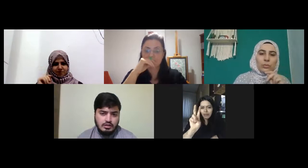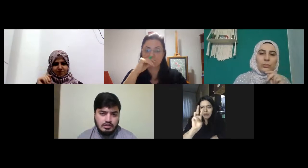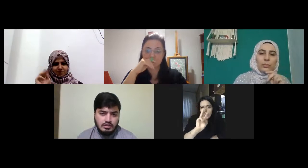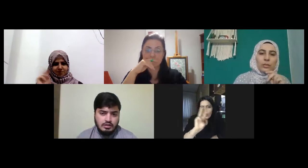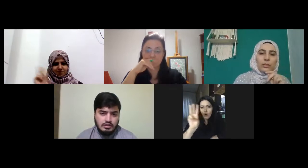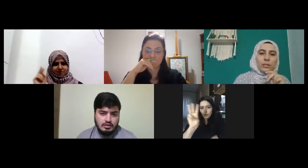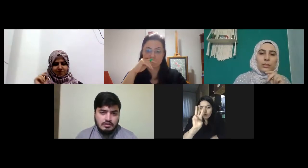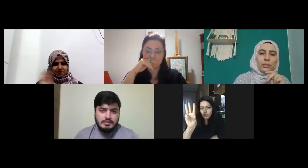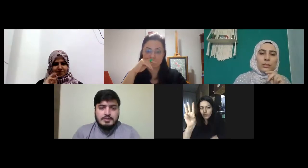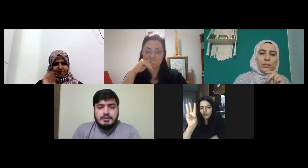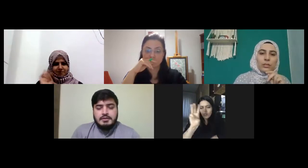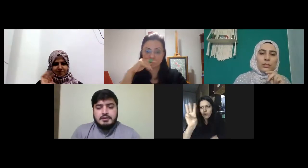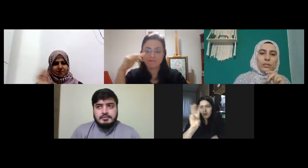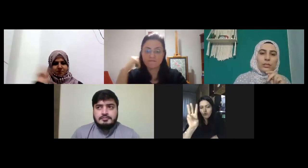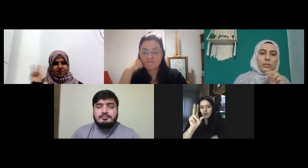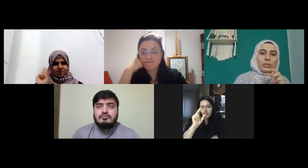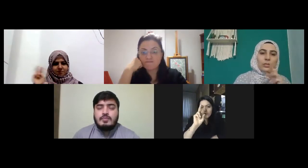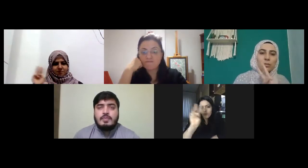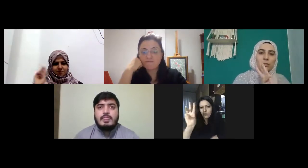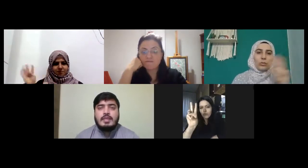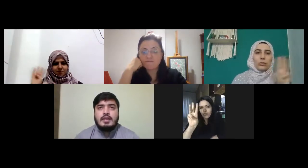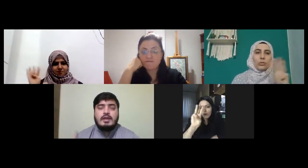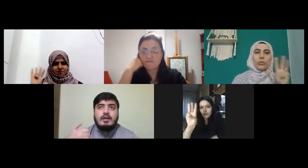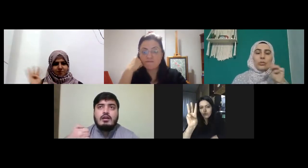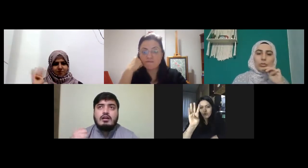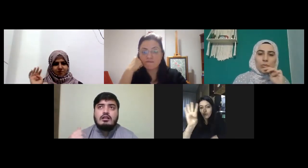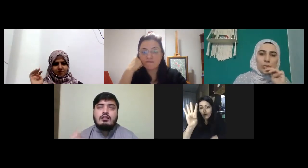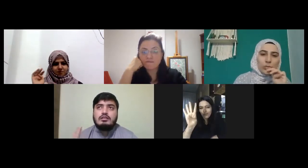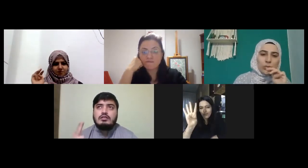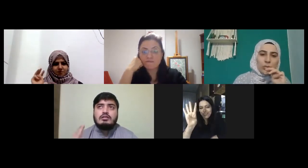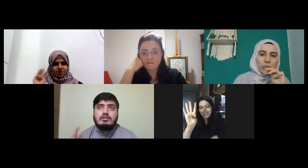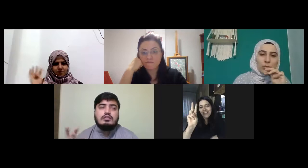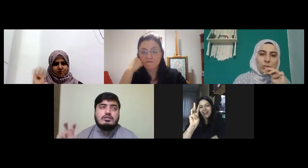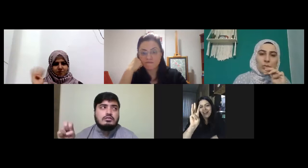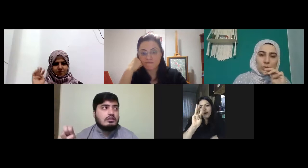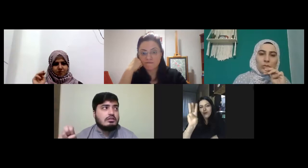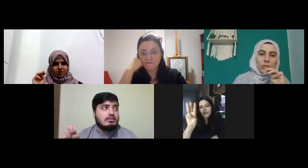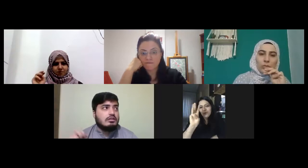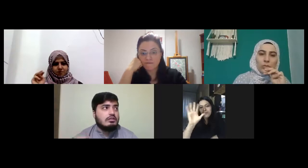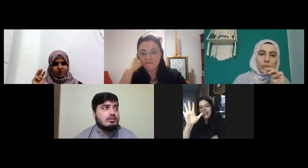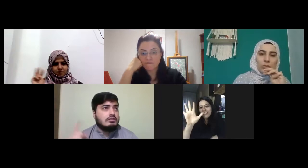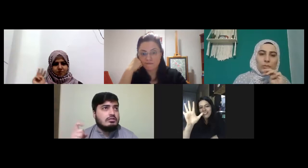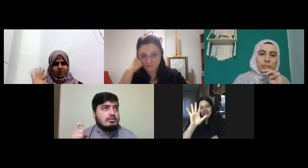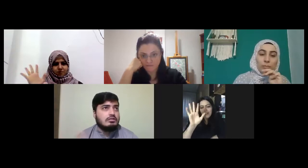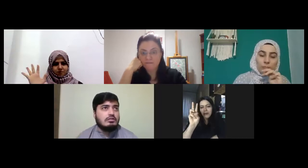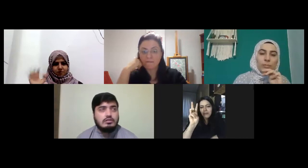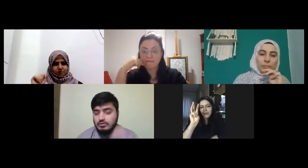otuz işte otuz bir dakika otuz dört otuz beş diye devam ediyor